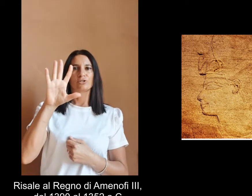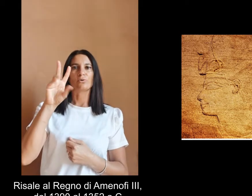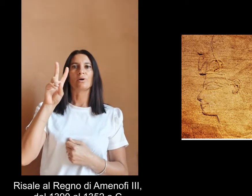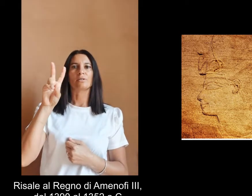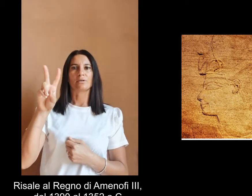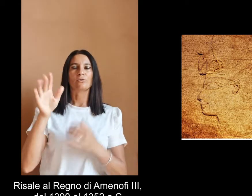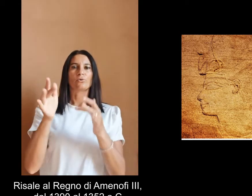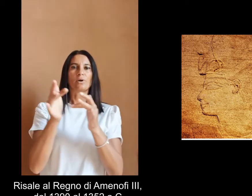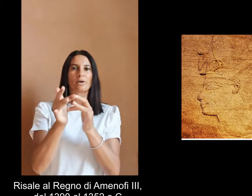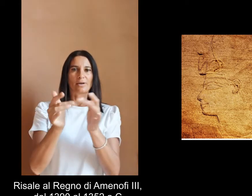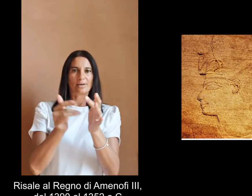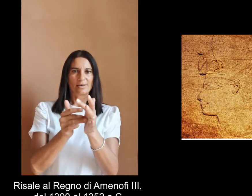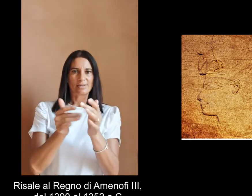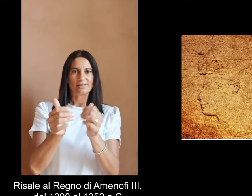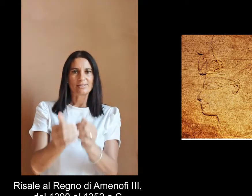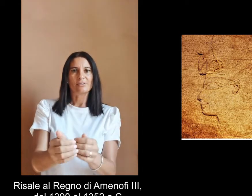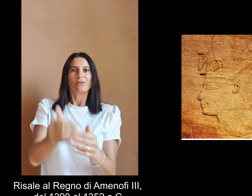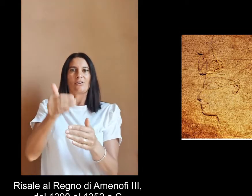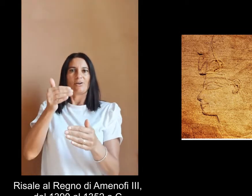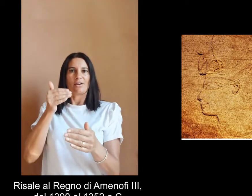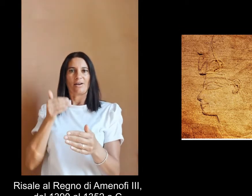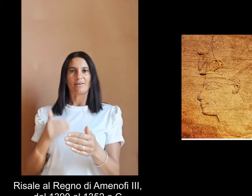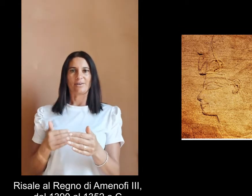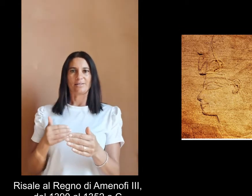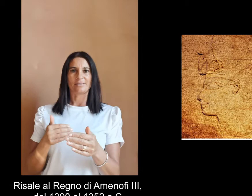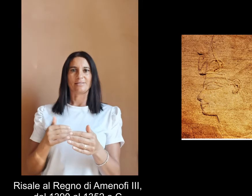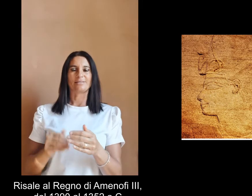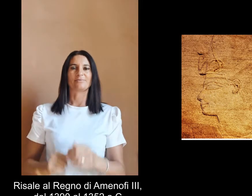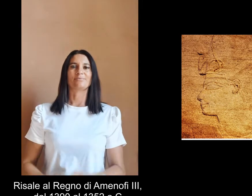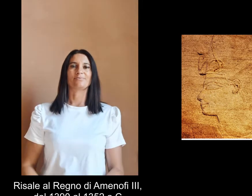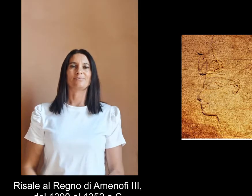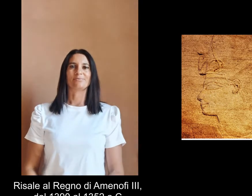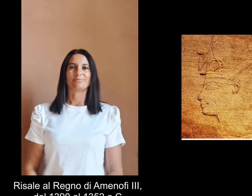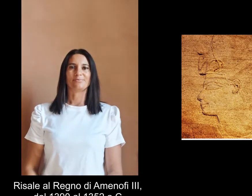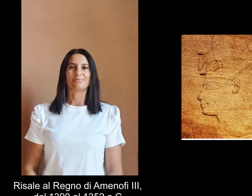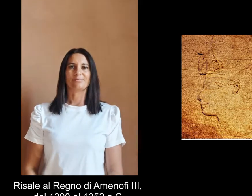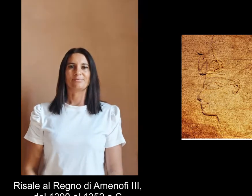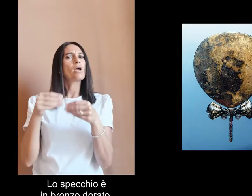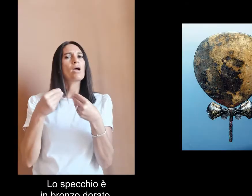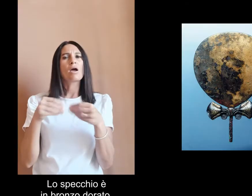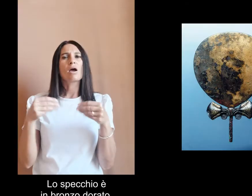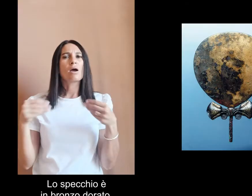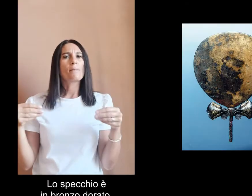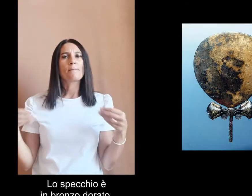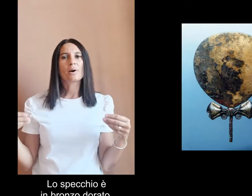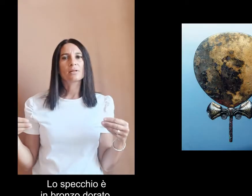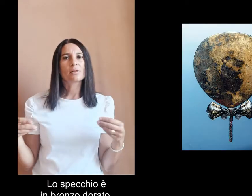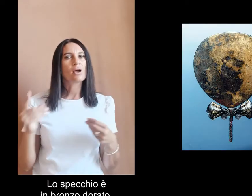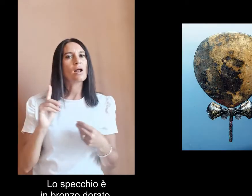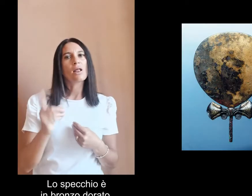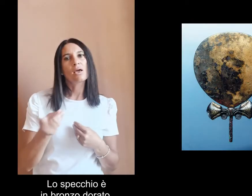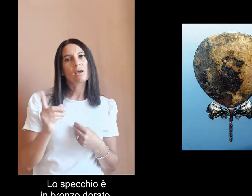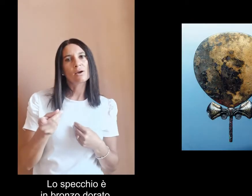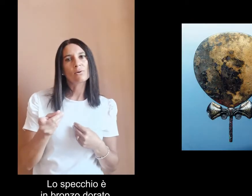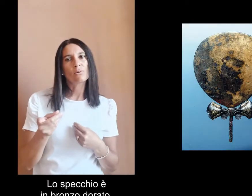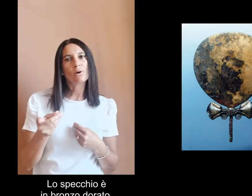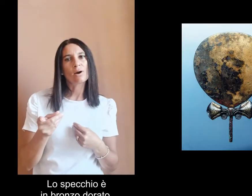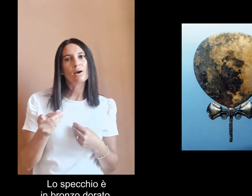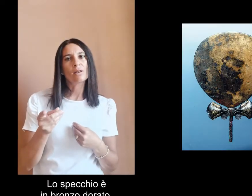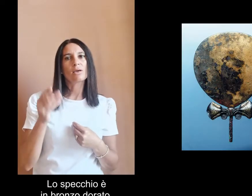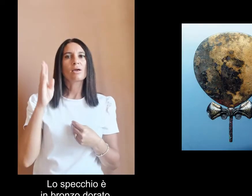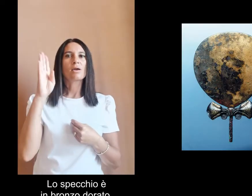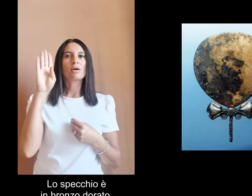al 1352 avanti Cristo lo specchio